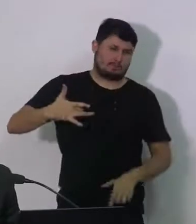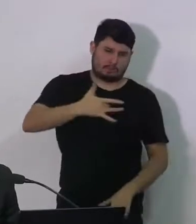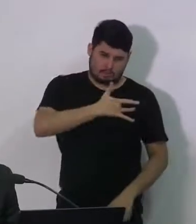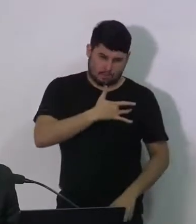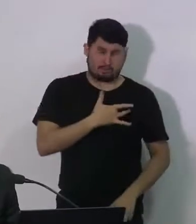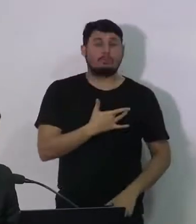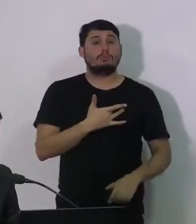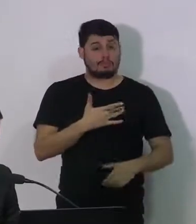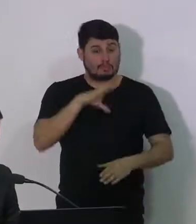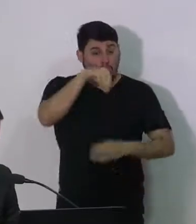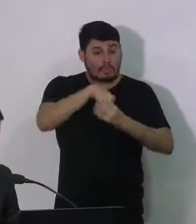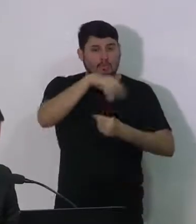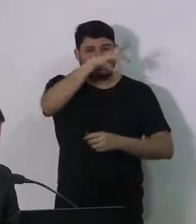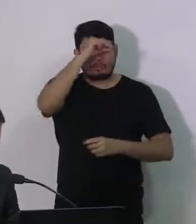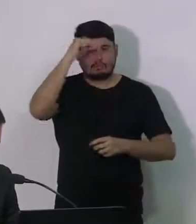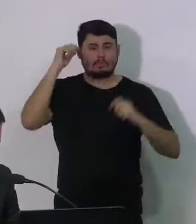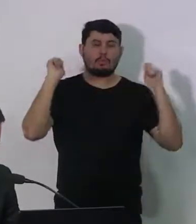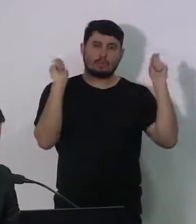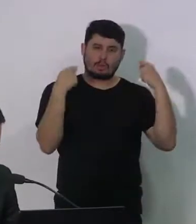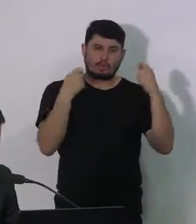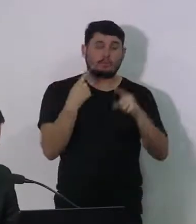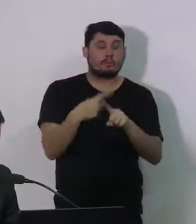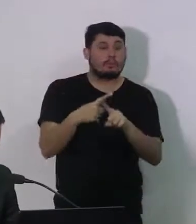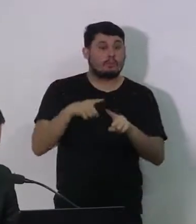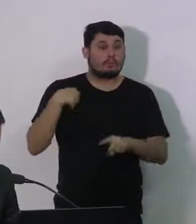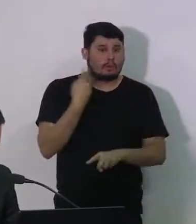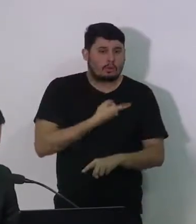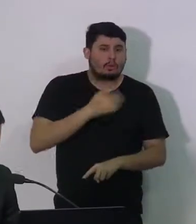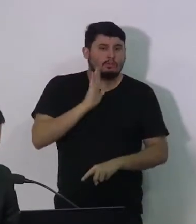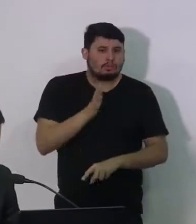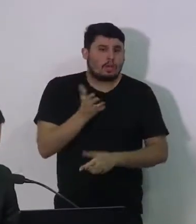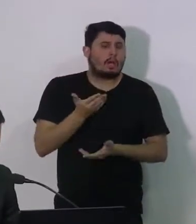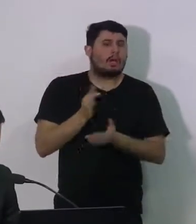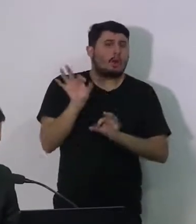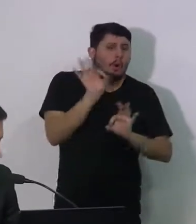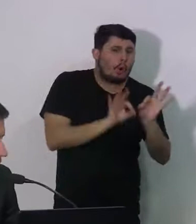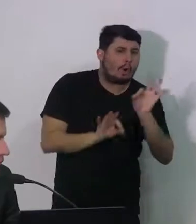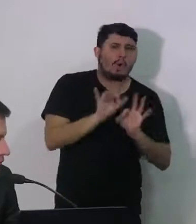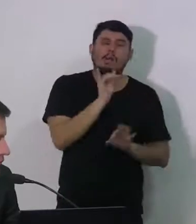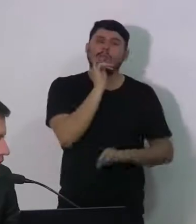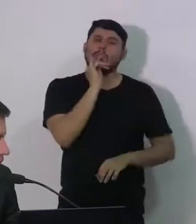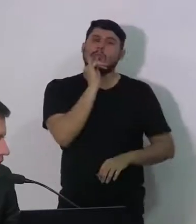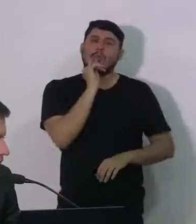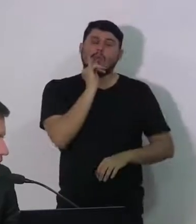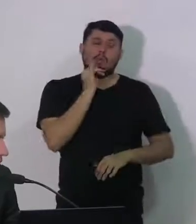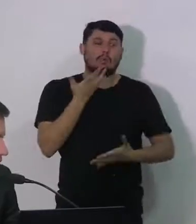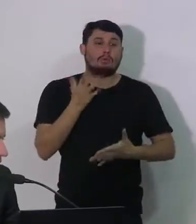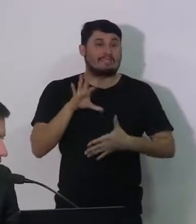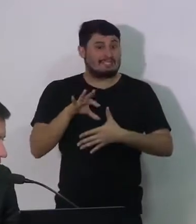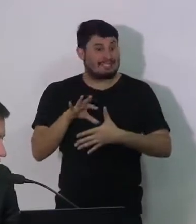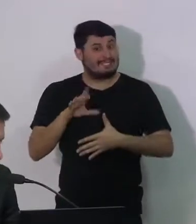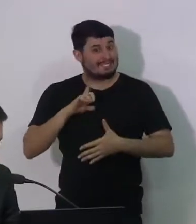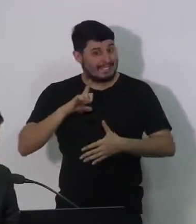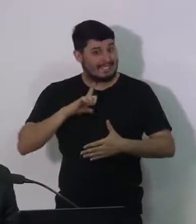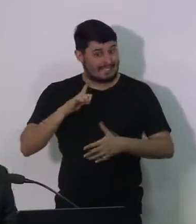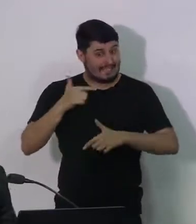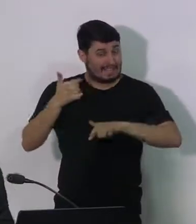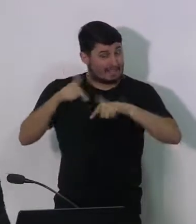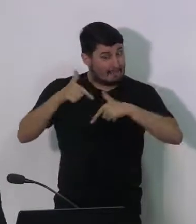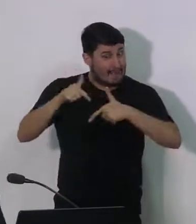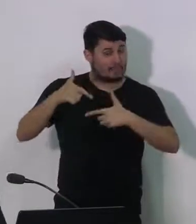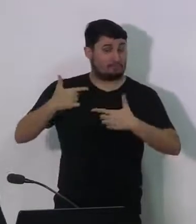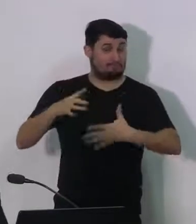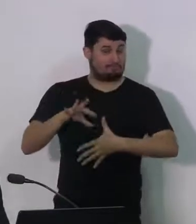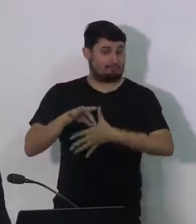Caruaru. A gente redirecionou todos os nossos serviços da Prefeitura, aqueles que eram atendimento presencial, para serviços online, para que as pessoas